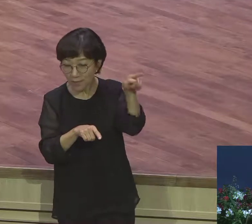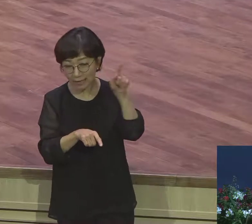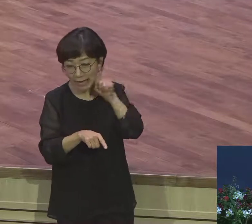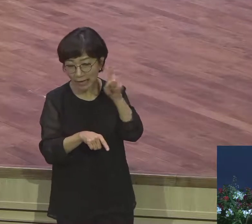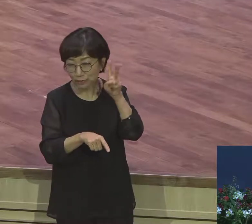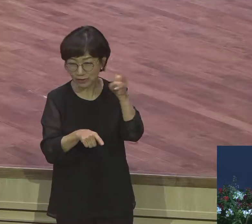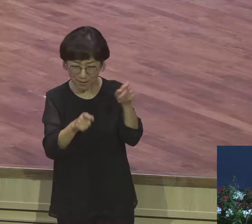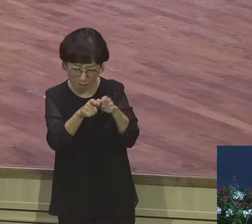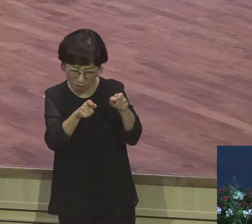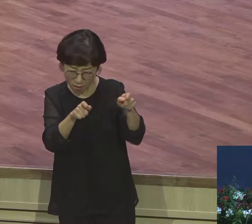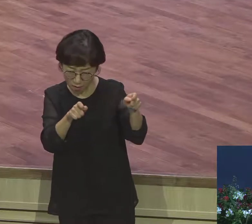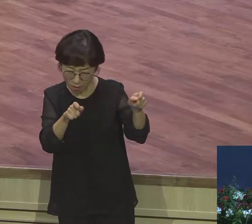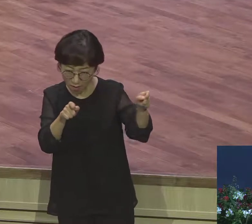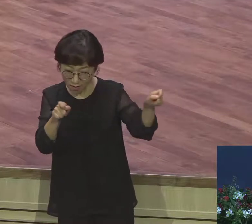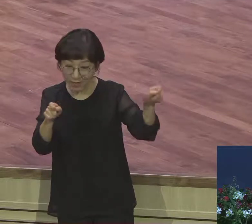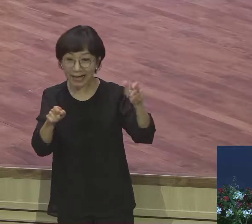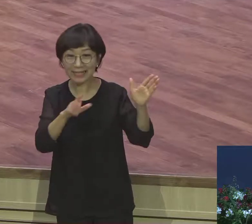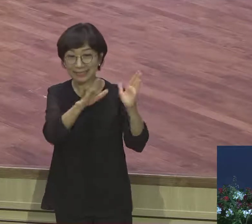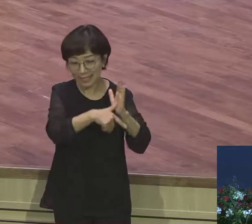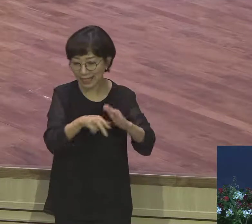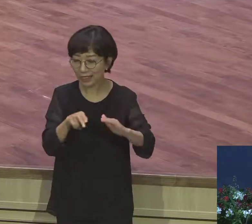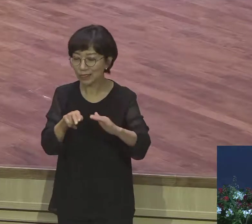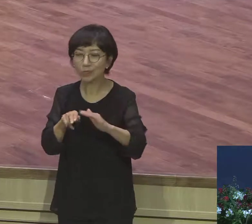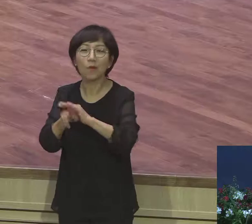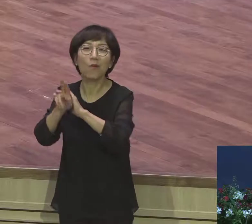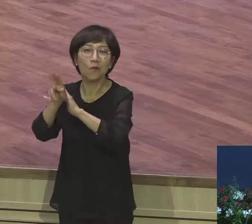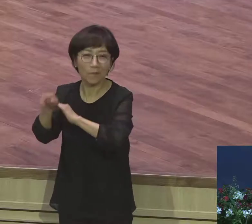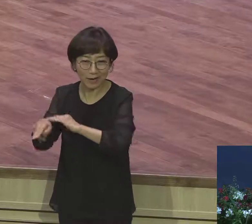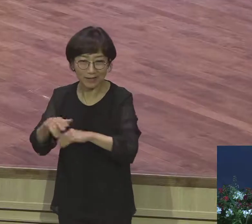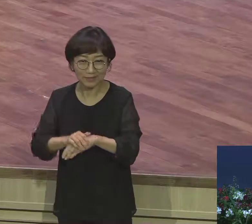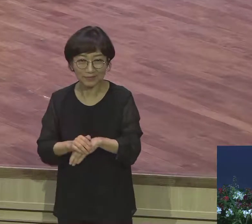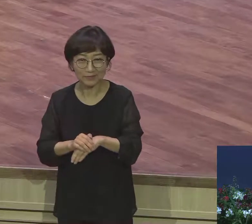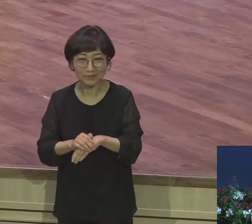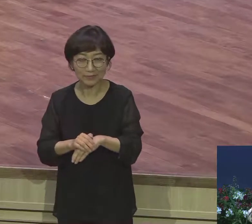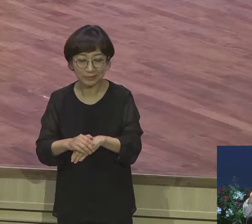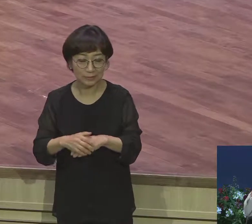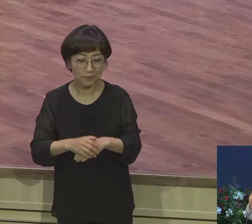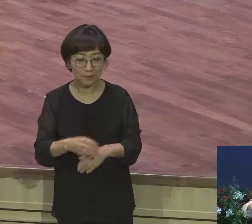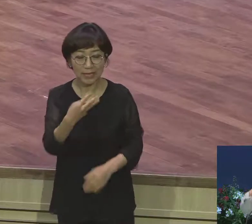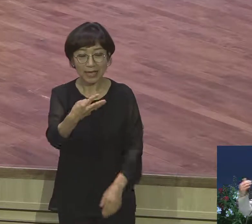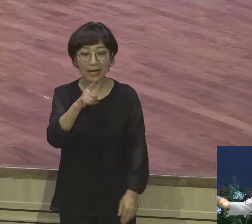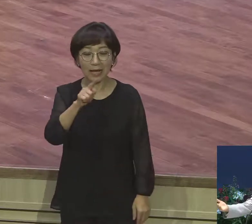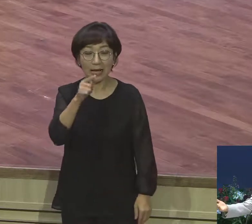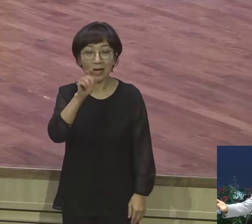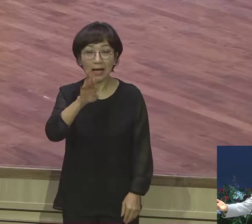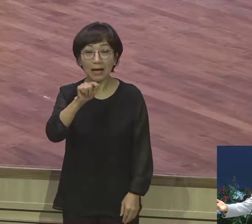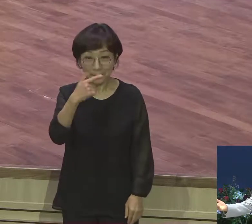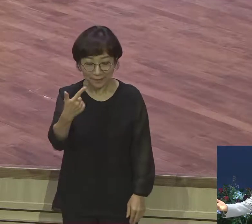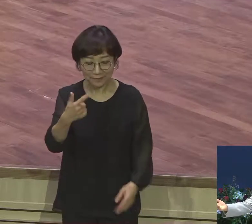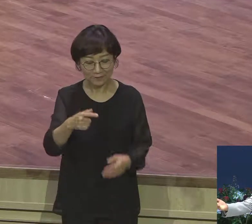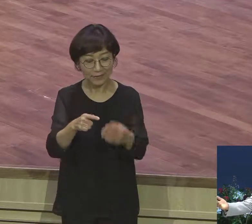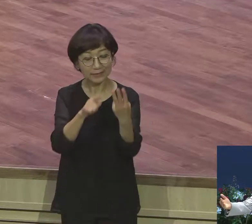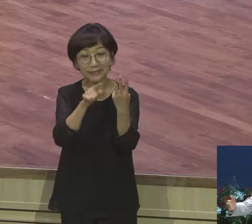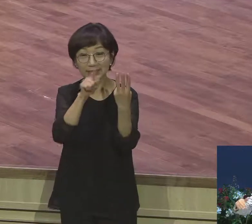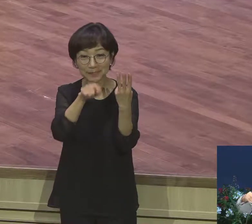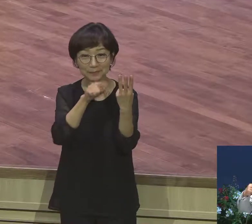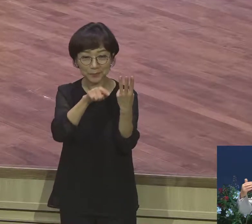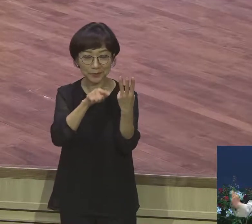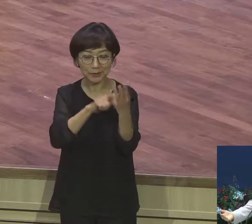라반이 야곱이 도망친 사실을 언제 알았냐 사흘 후에 알았어요 사흘 후에 알고